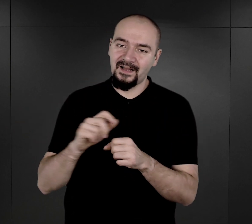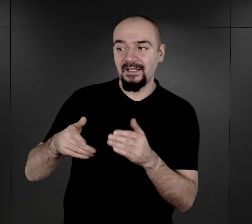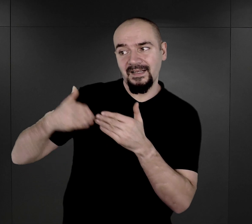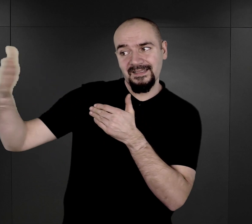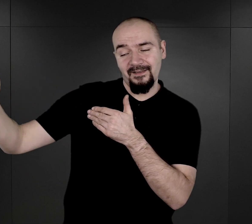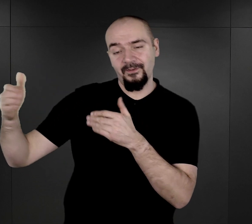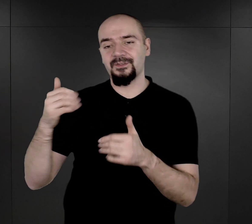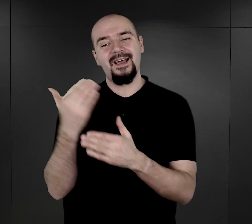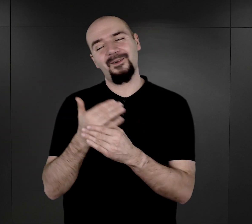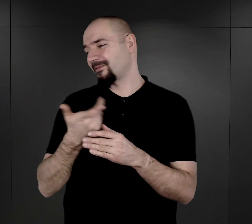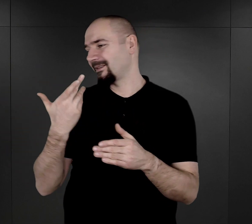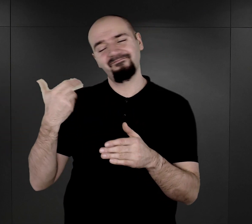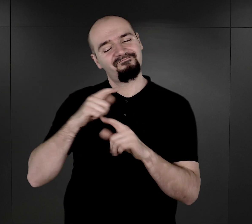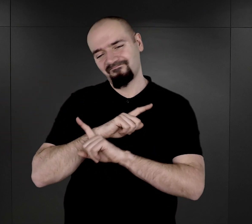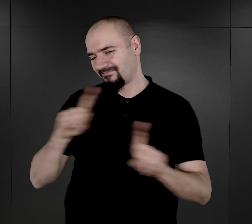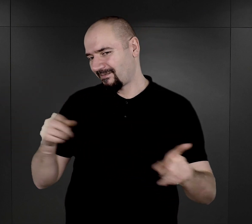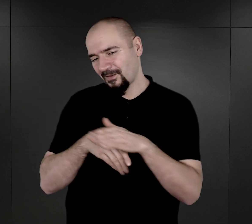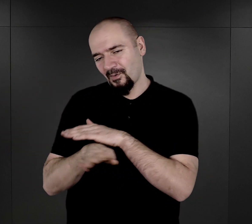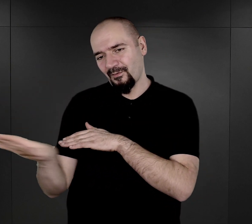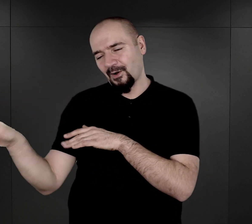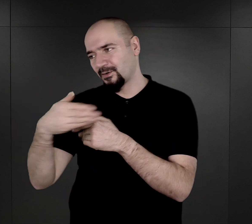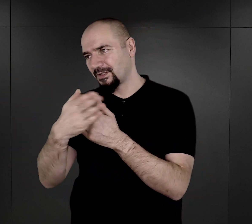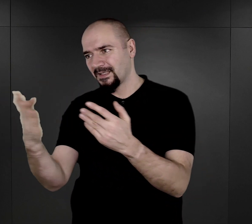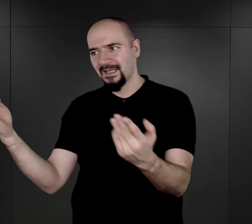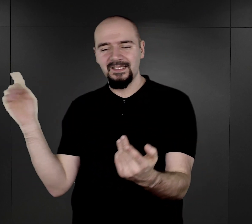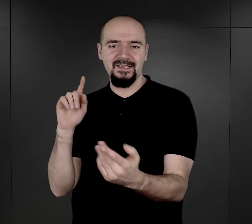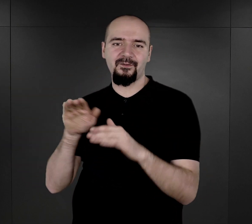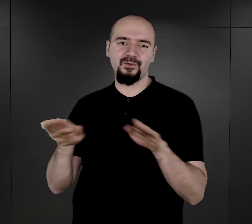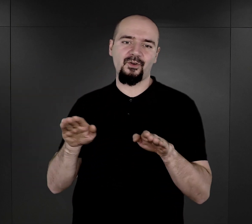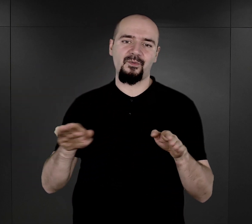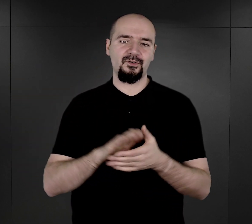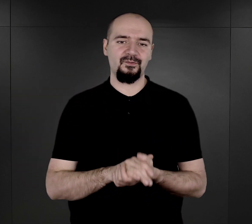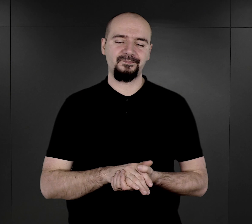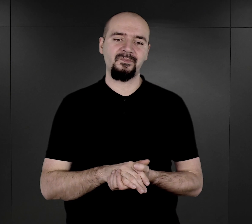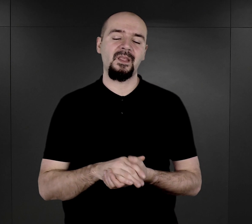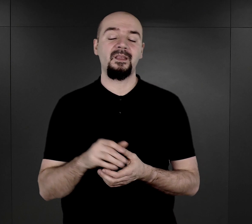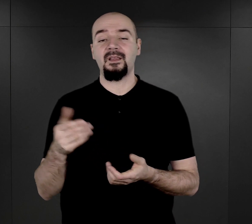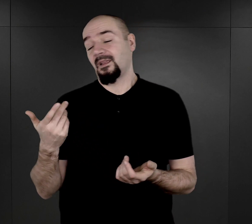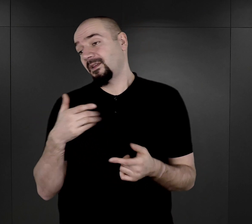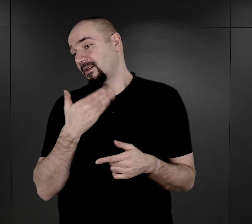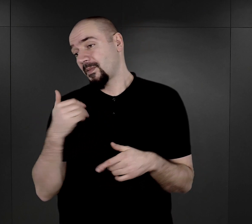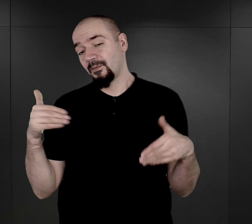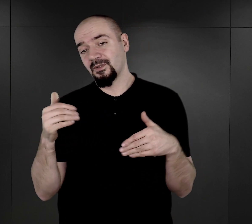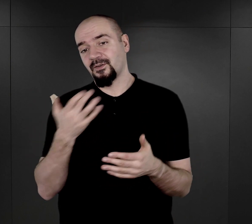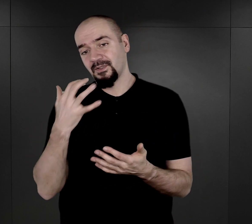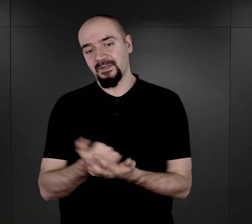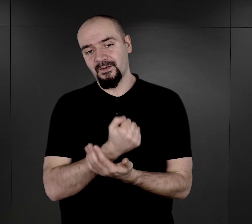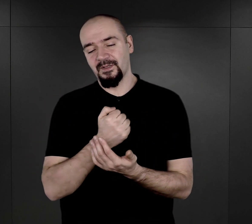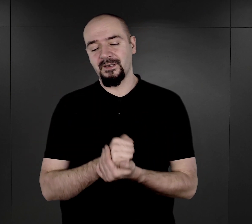wychodzili. W związku z tym i to źródło, chociażby właśnie takie doraźne, było dla nich niedostępne. Była w obozie dla